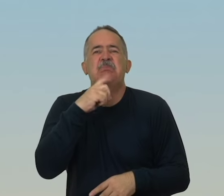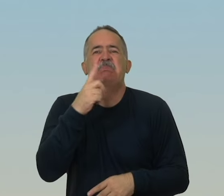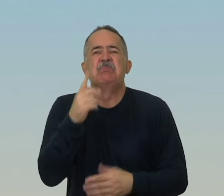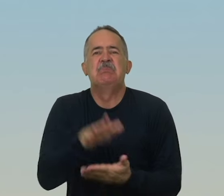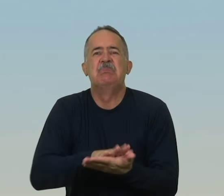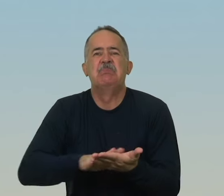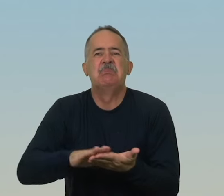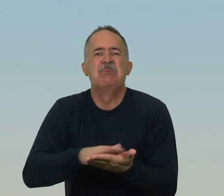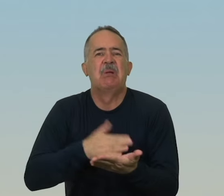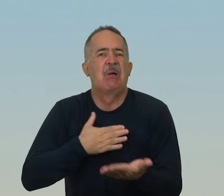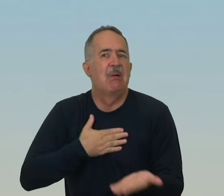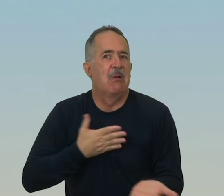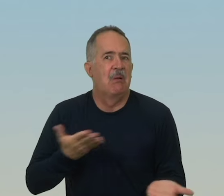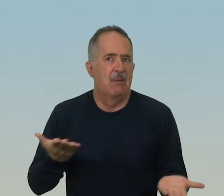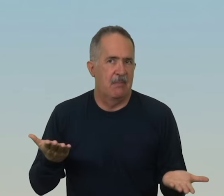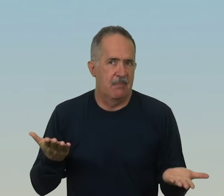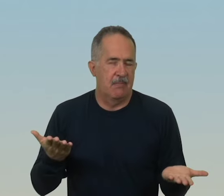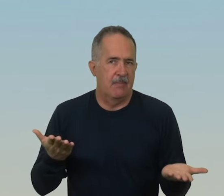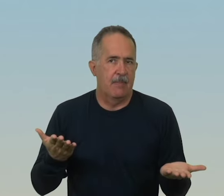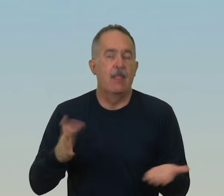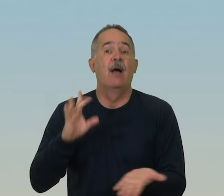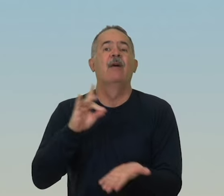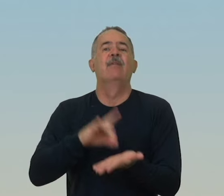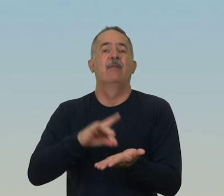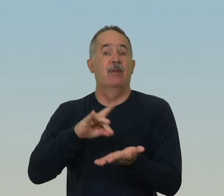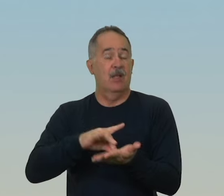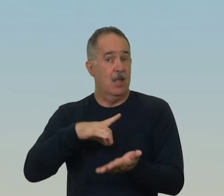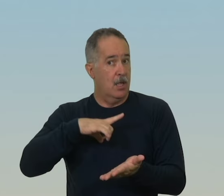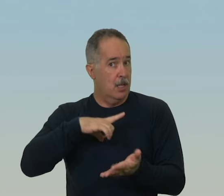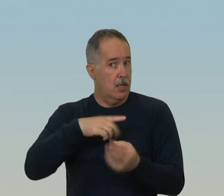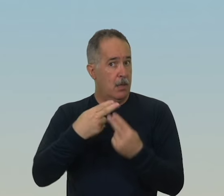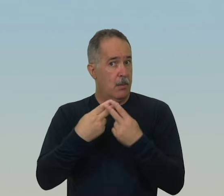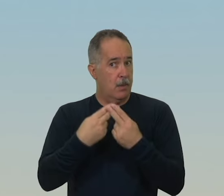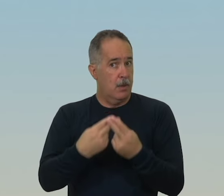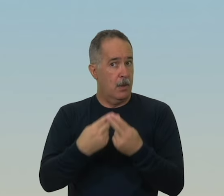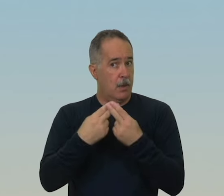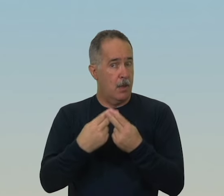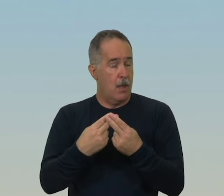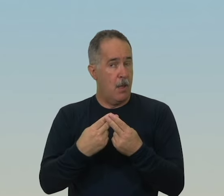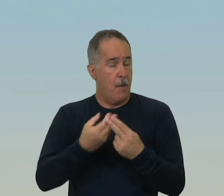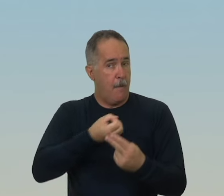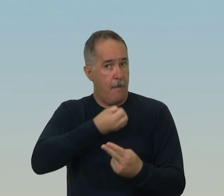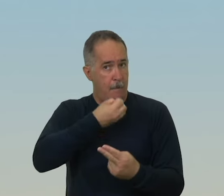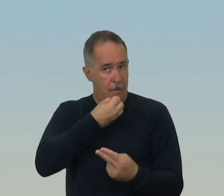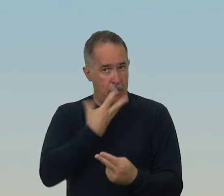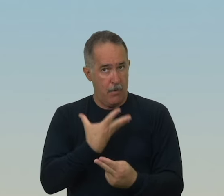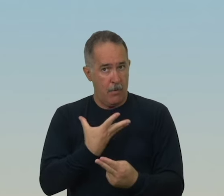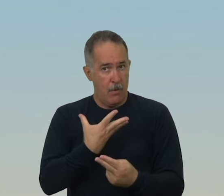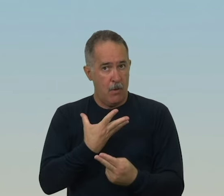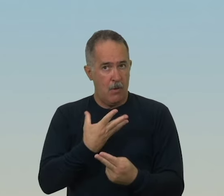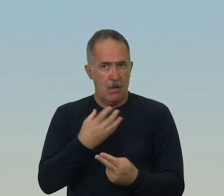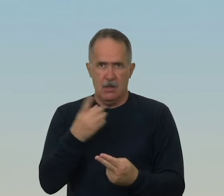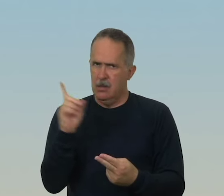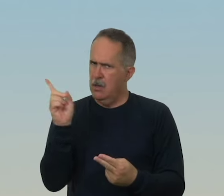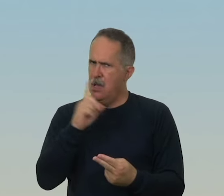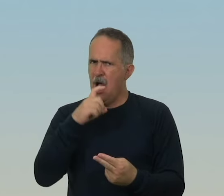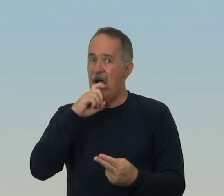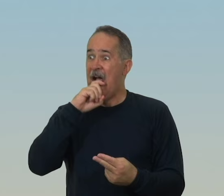serviria. A verdade é paciente, é benigna, não é invejosa,